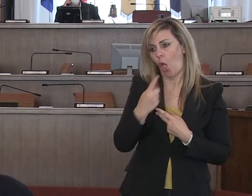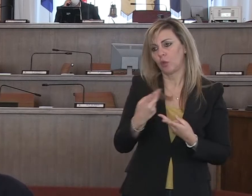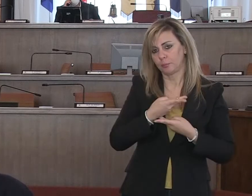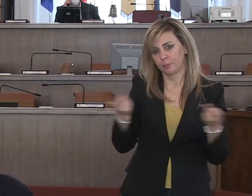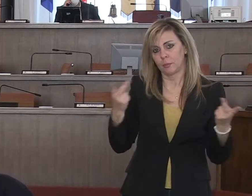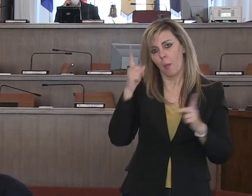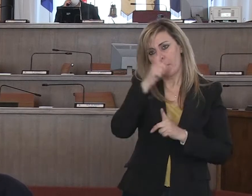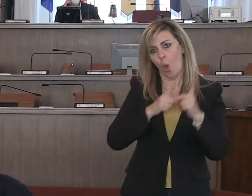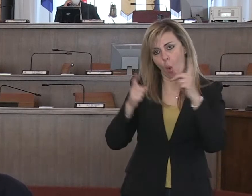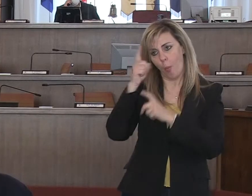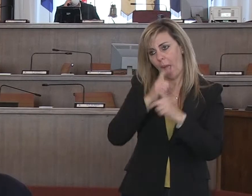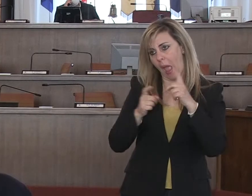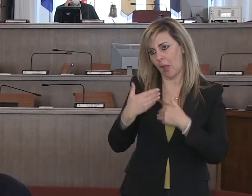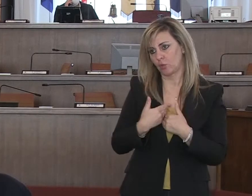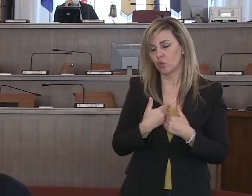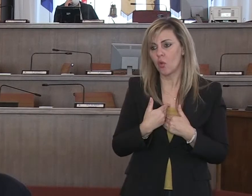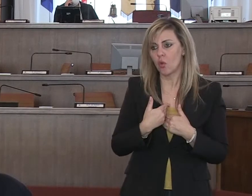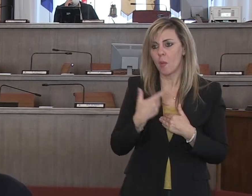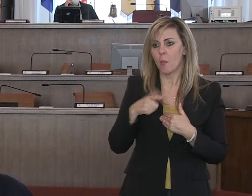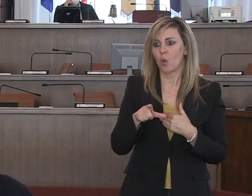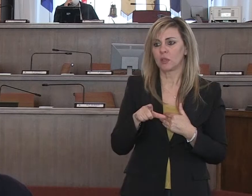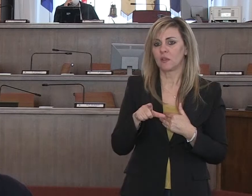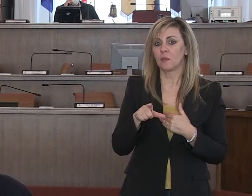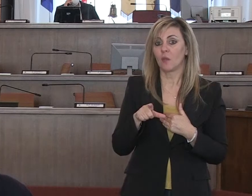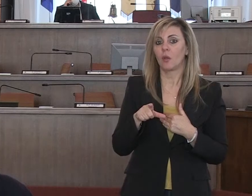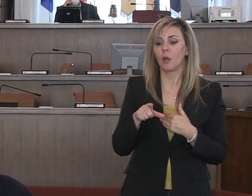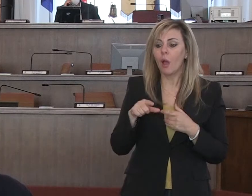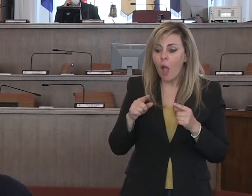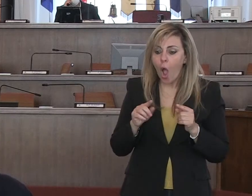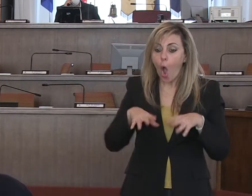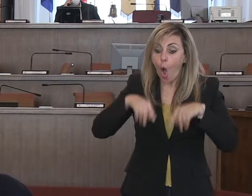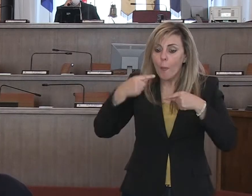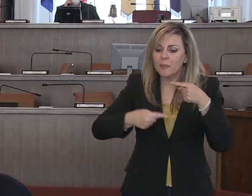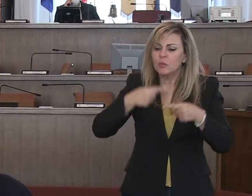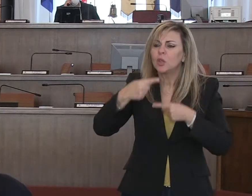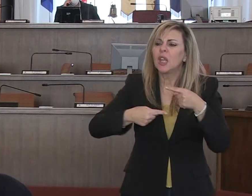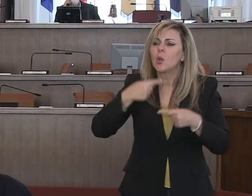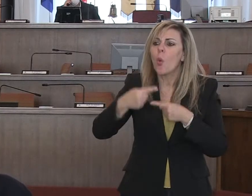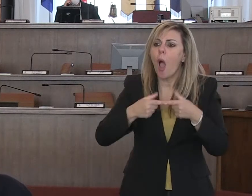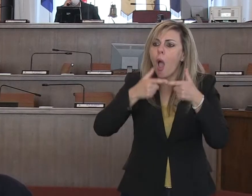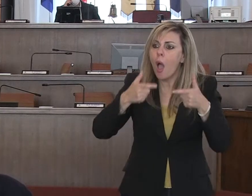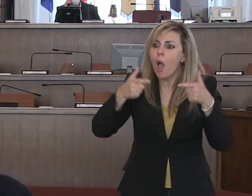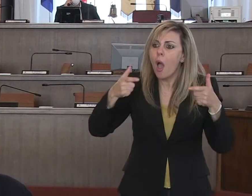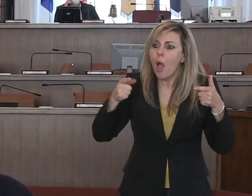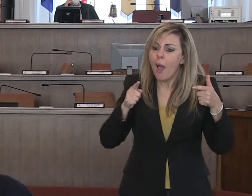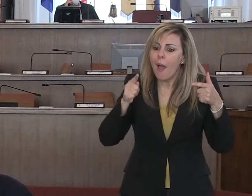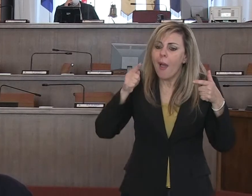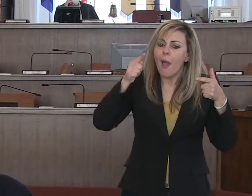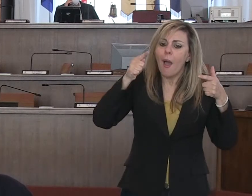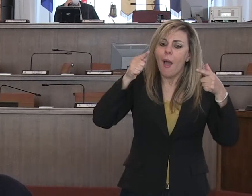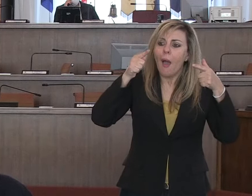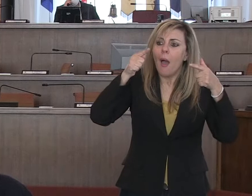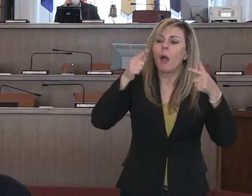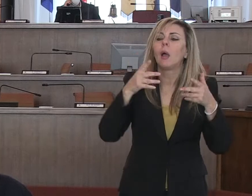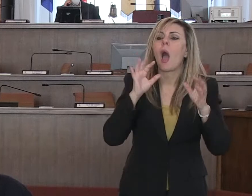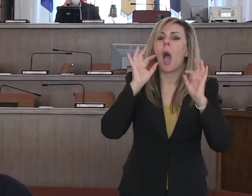se, come sembra purtroppo, questa curva continuerà a aumentare, ci sarà un momento in cui non saremo in grado di